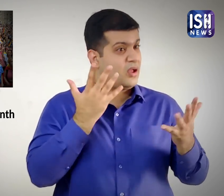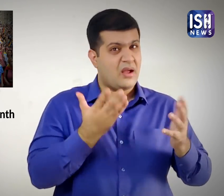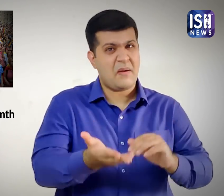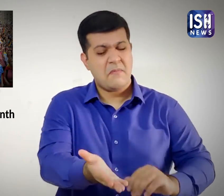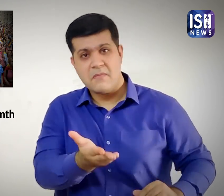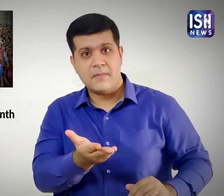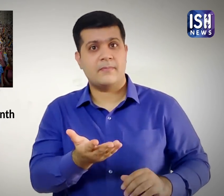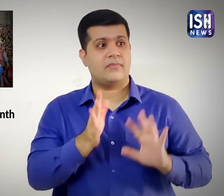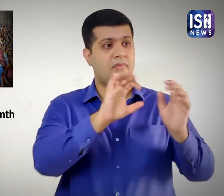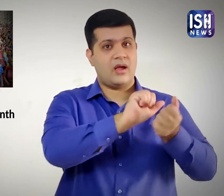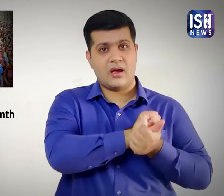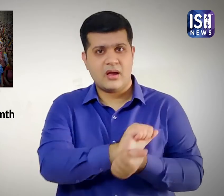सामना करना पड़ा।